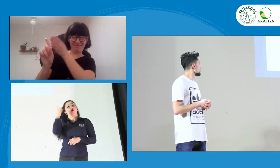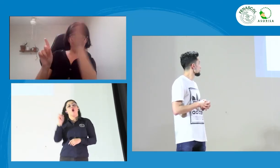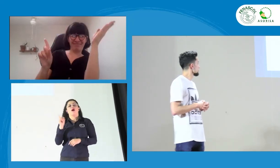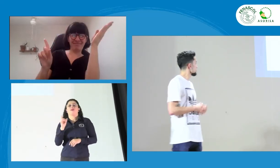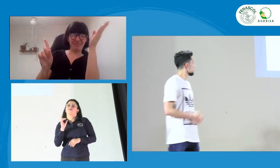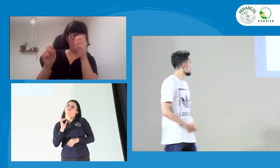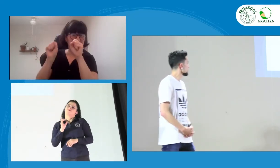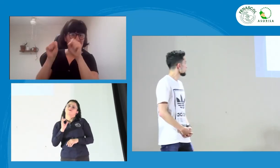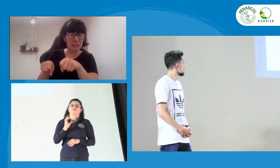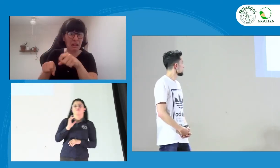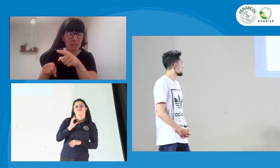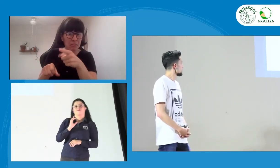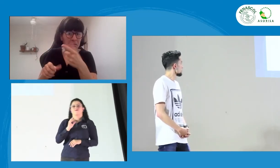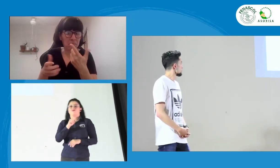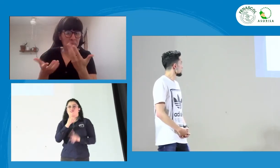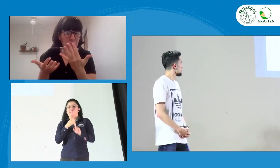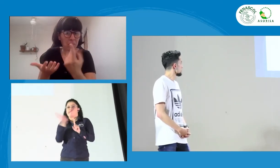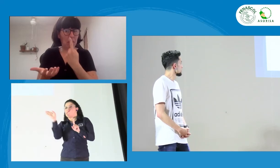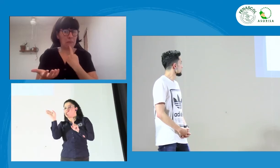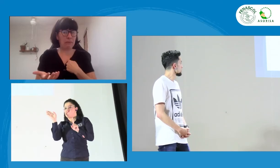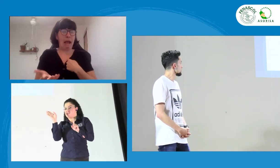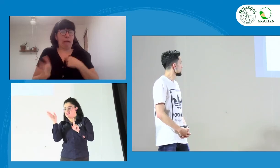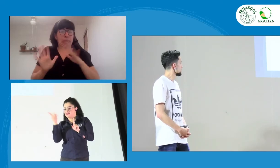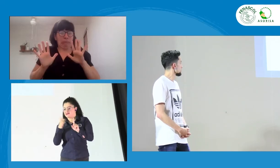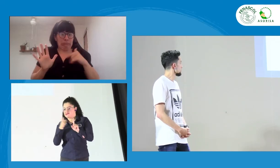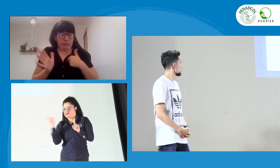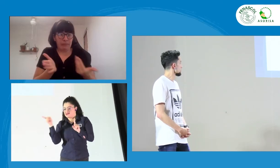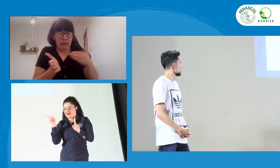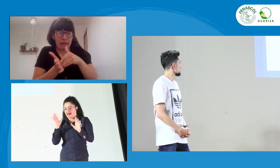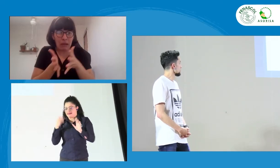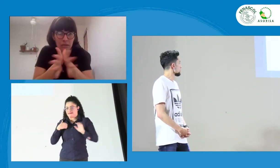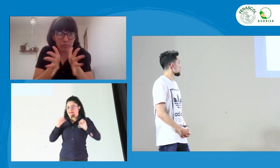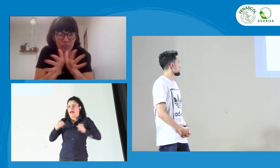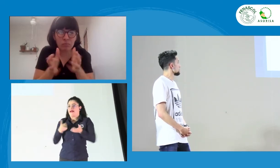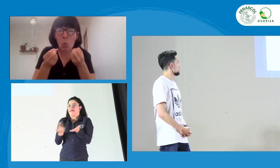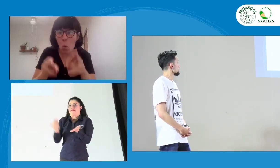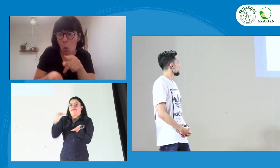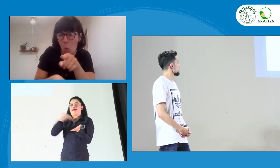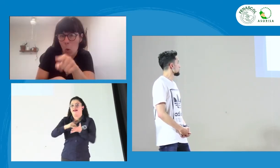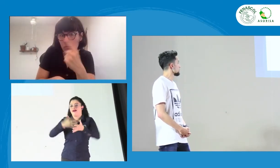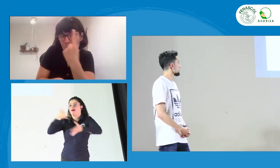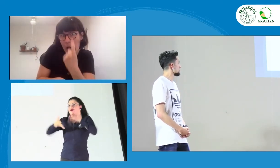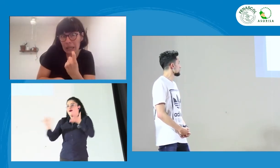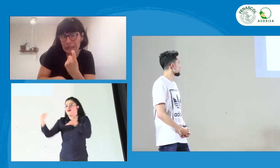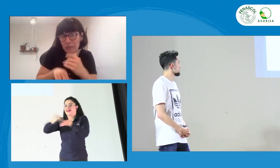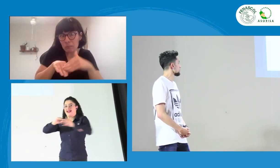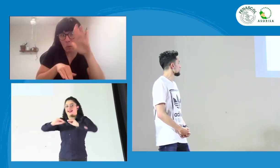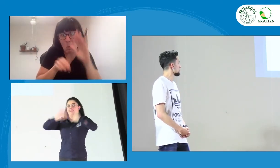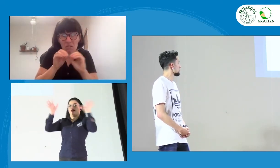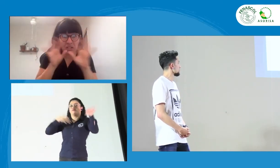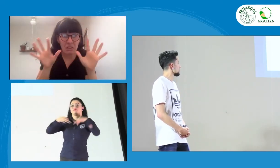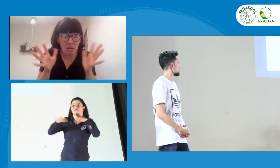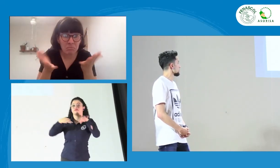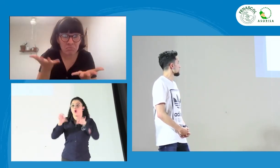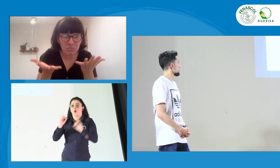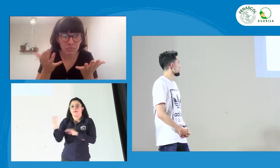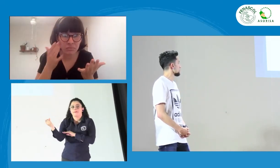pues, no sé si está bien, o si de pronto tú dices, no, nada que ver, dijo otra cosa, pues, yo podría, no sé, repetir la información, o si tú quieres